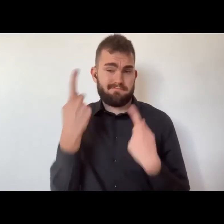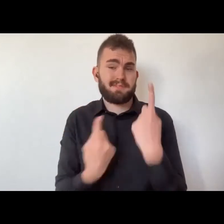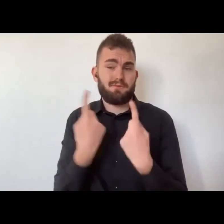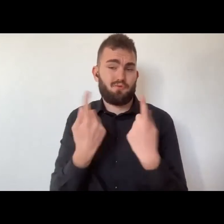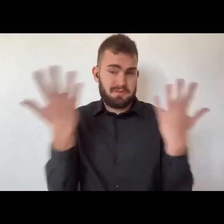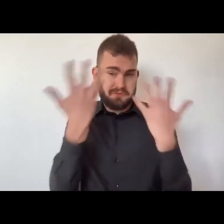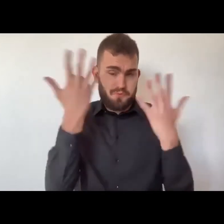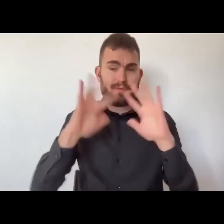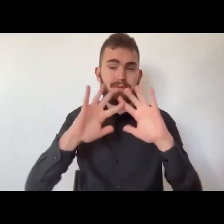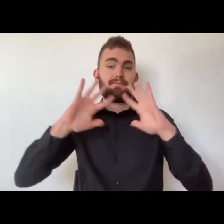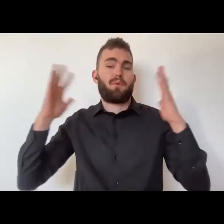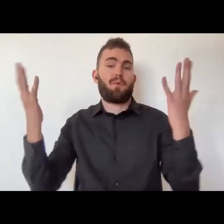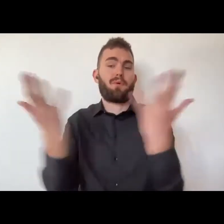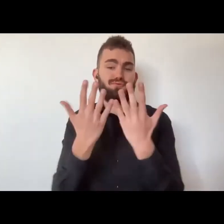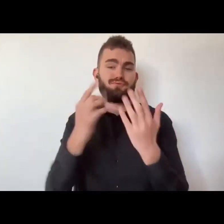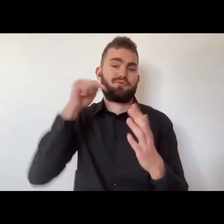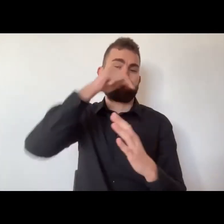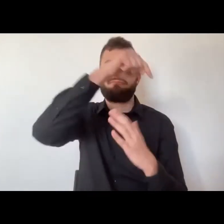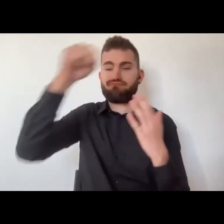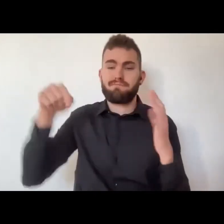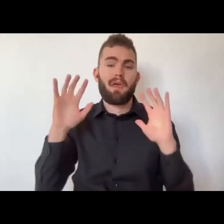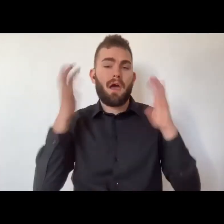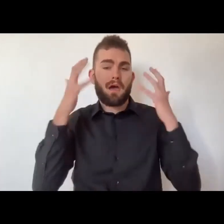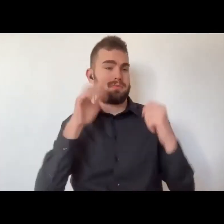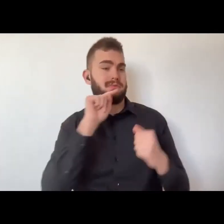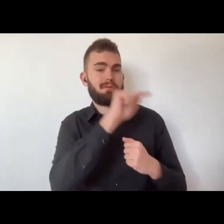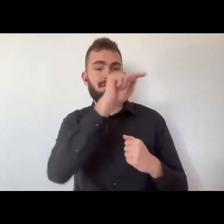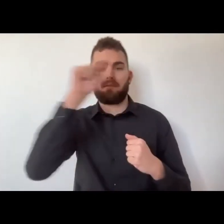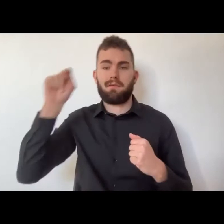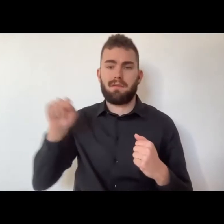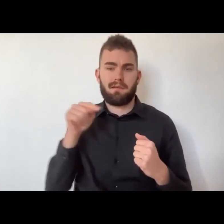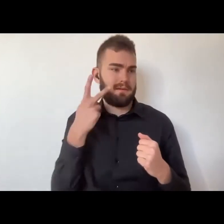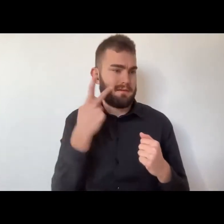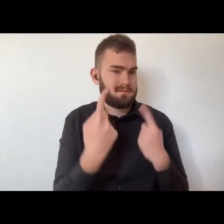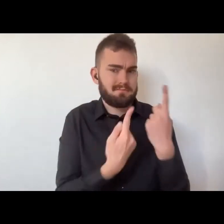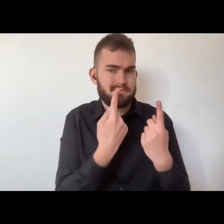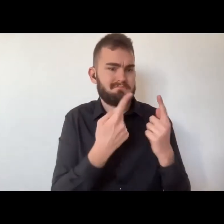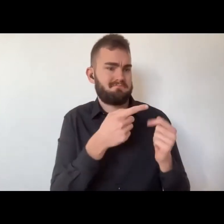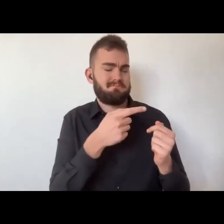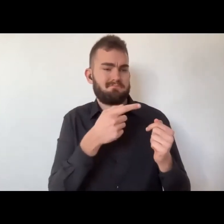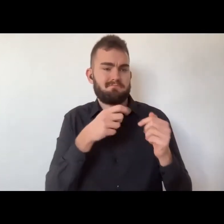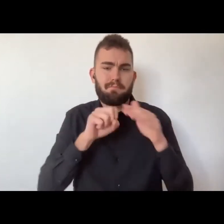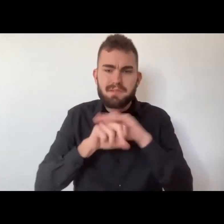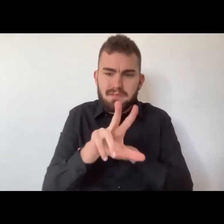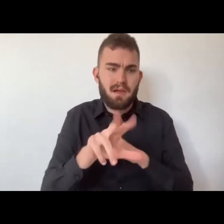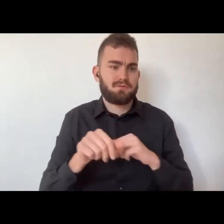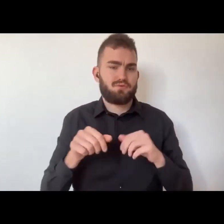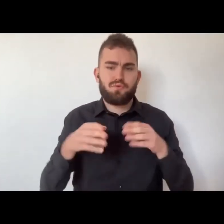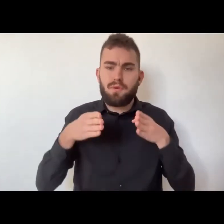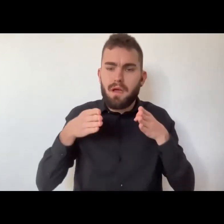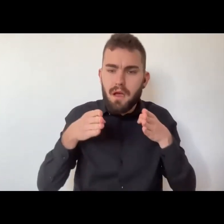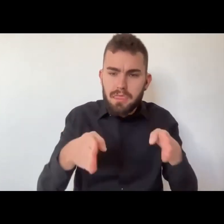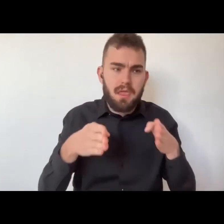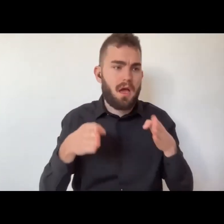parlerò. Qual è l'influenza di quest'arte performativa, che abbiamo in quest'arte performativa? L'arte esiste in tutto il